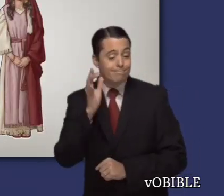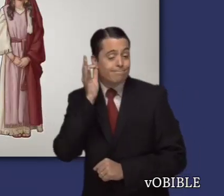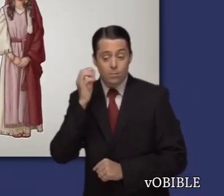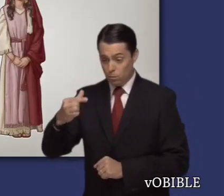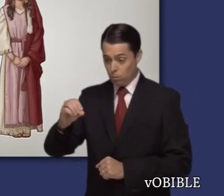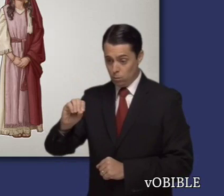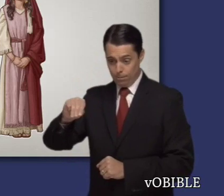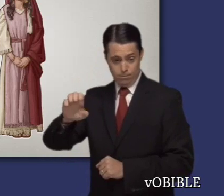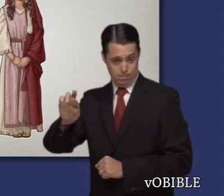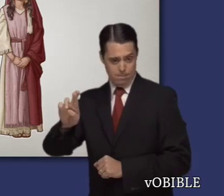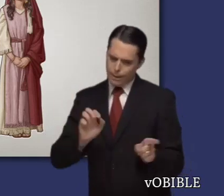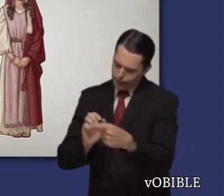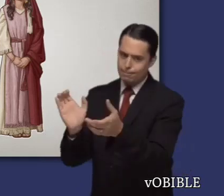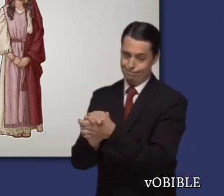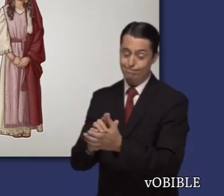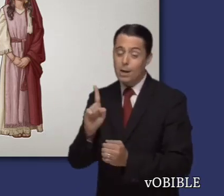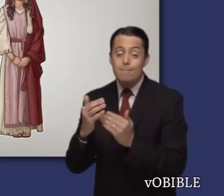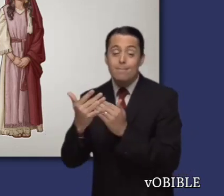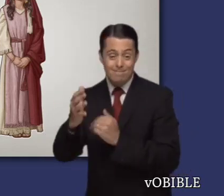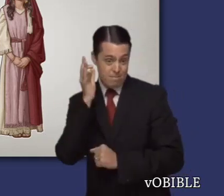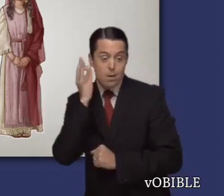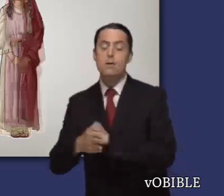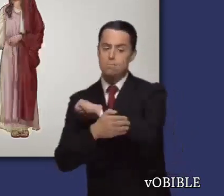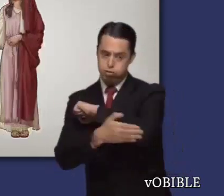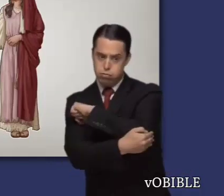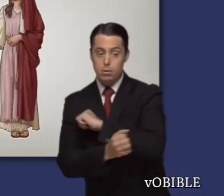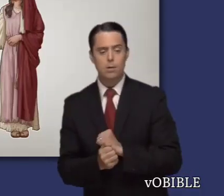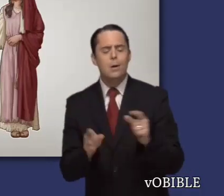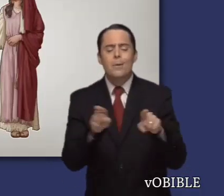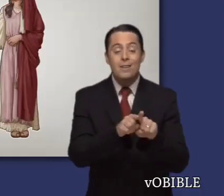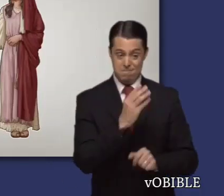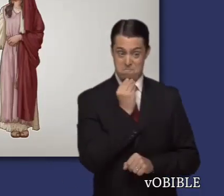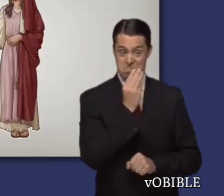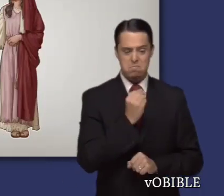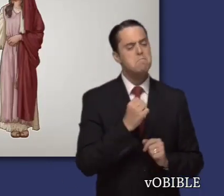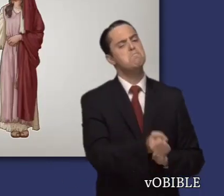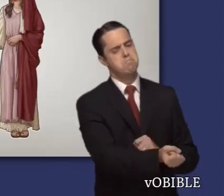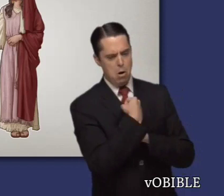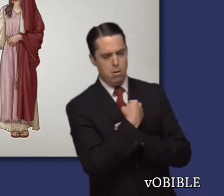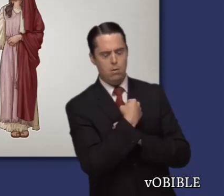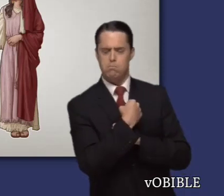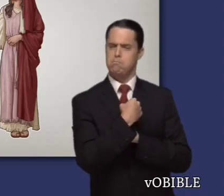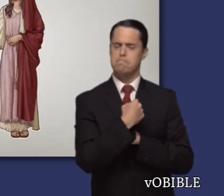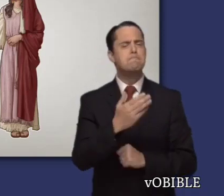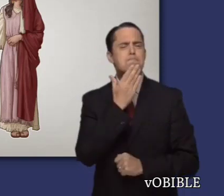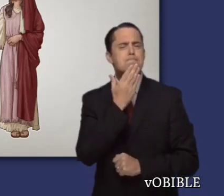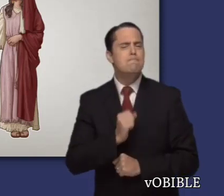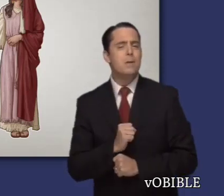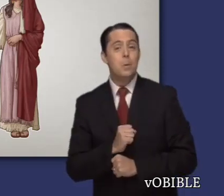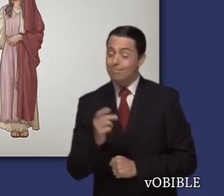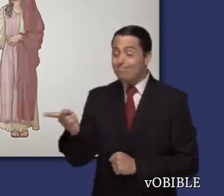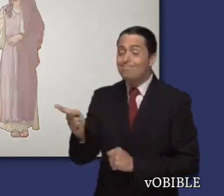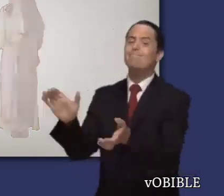simbolizar la relación de Jehová con Israel. Jehová le pide a Oseas que se case con una mujer, que más tarde cometería adulterio en